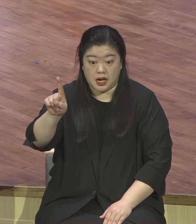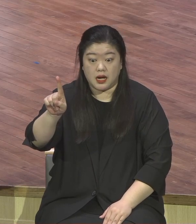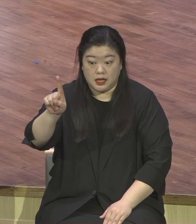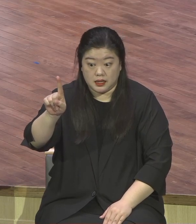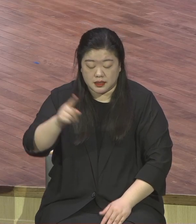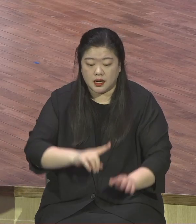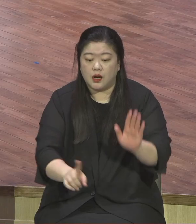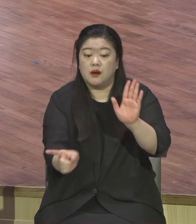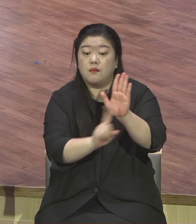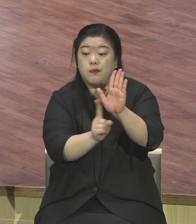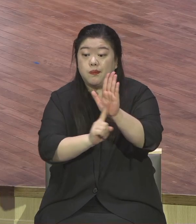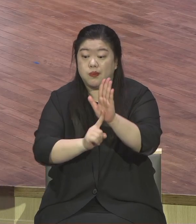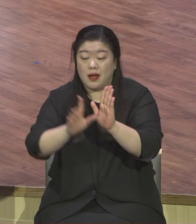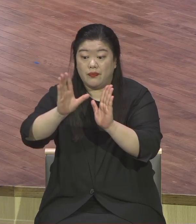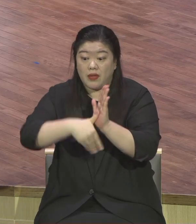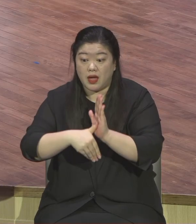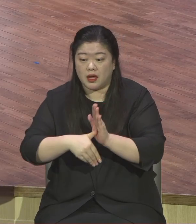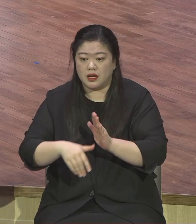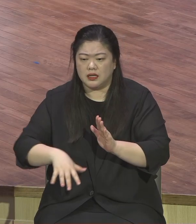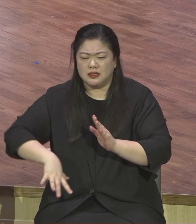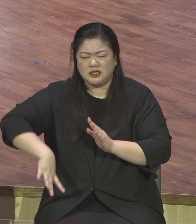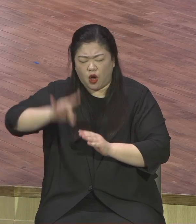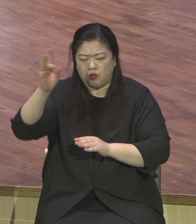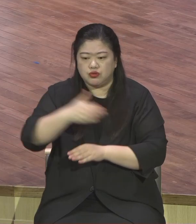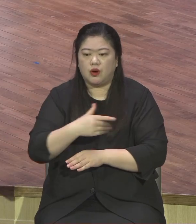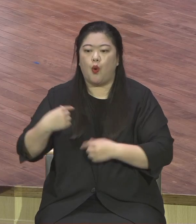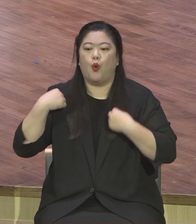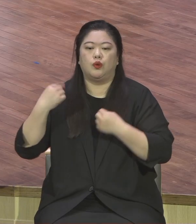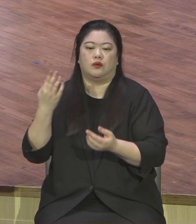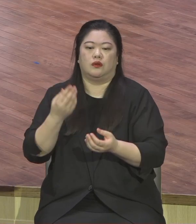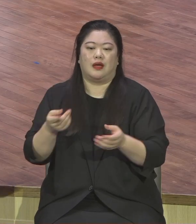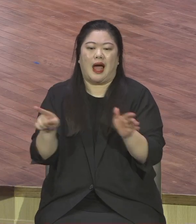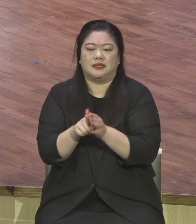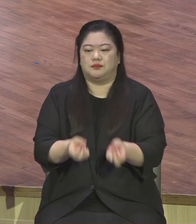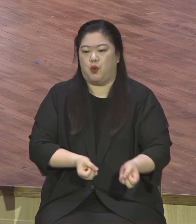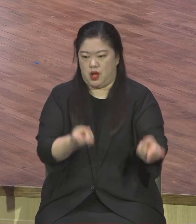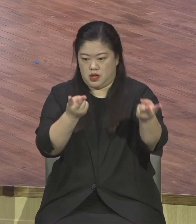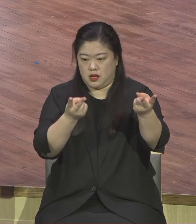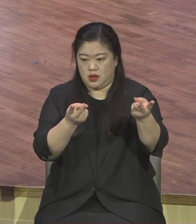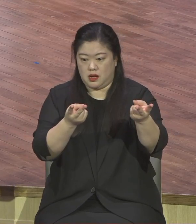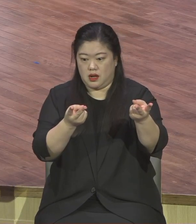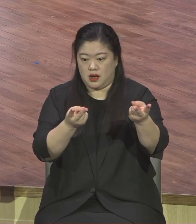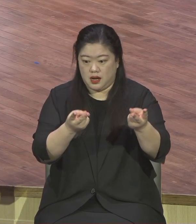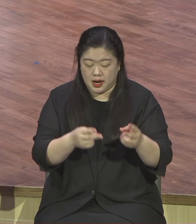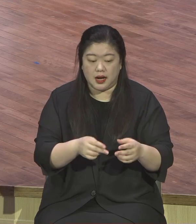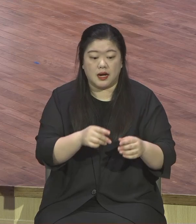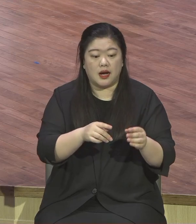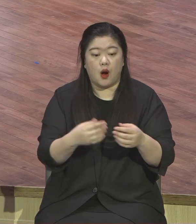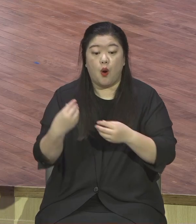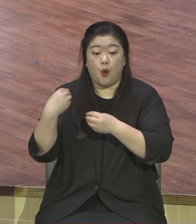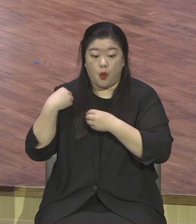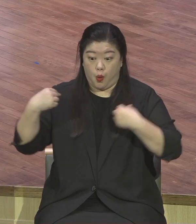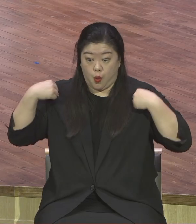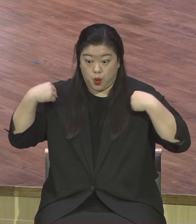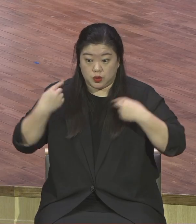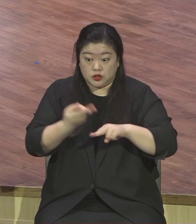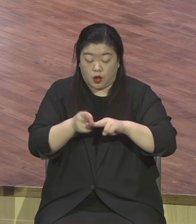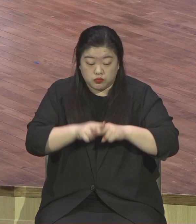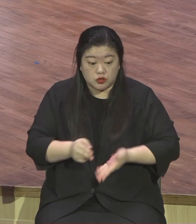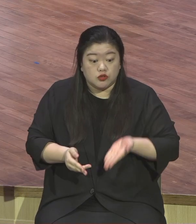초청한 받은 사람 전부 초청될 사람들이 입고 올 예복을 그렇게 선물로 주기도 한답니다 그렇기 때문에 이런